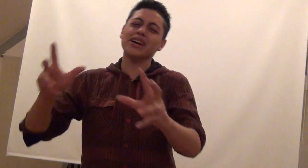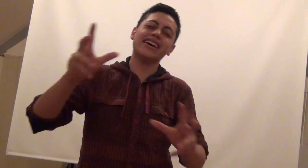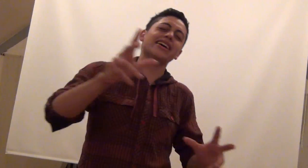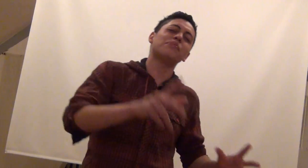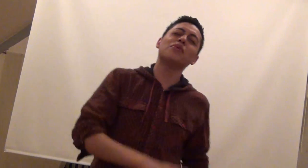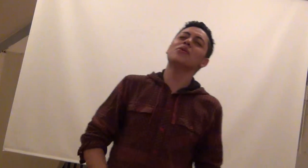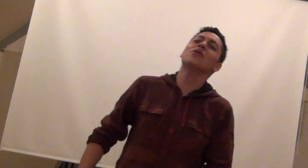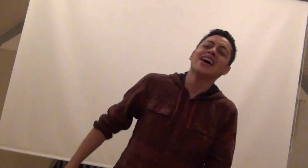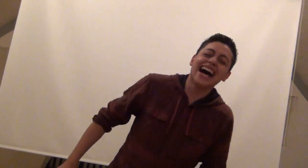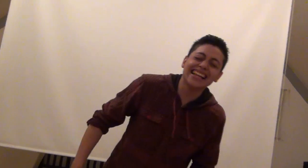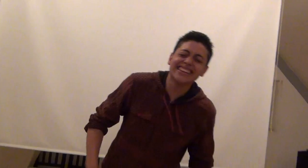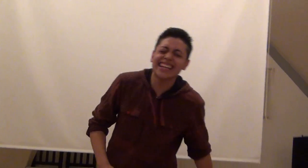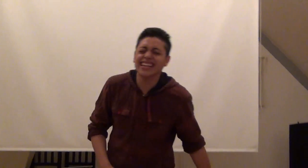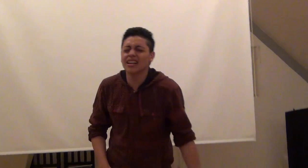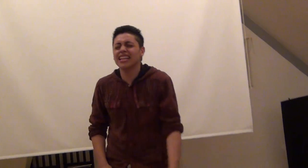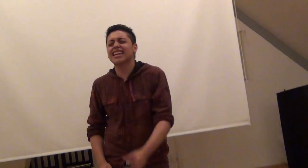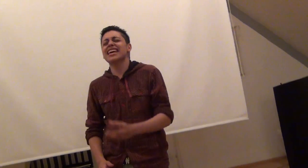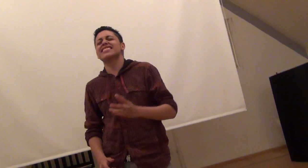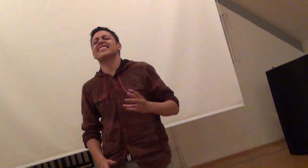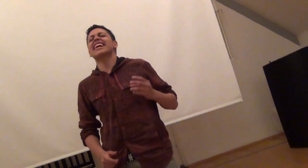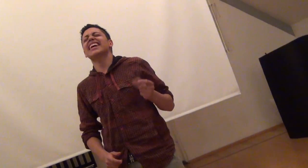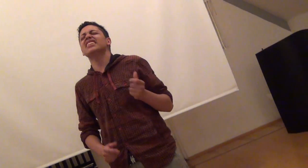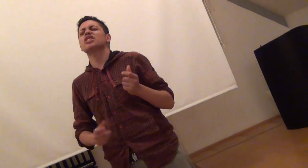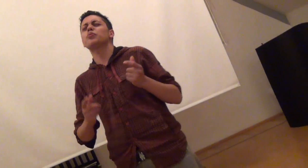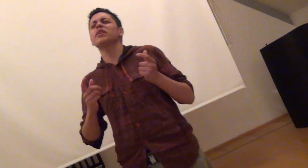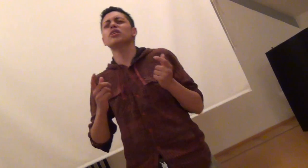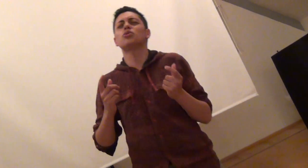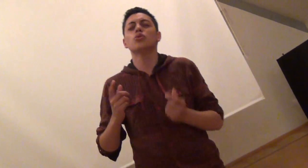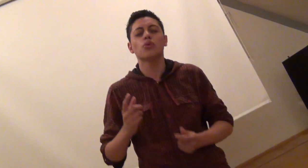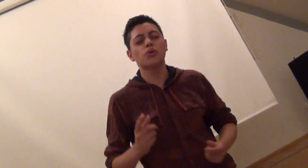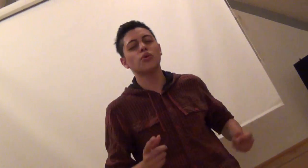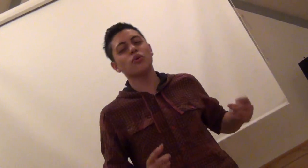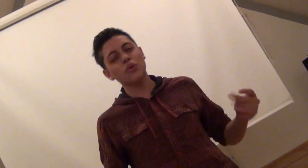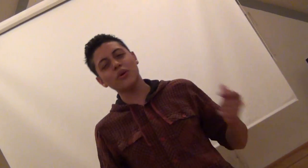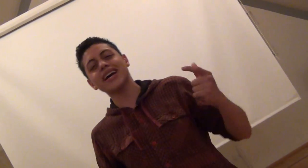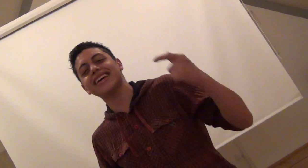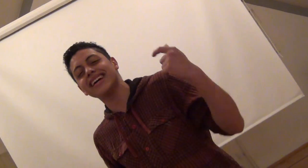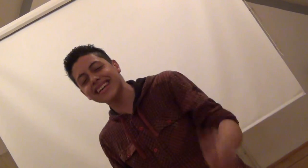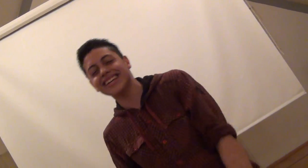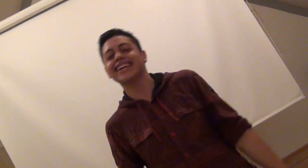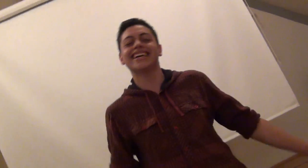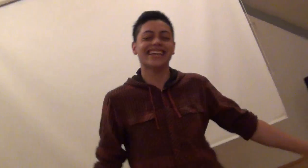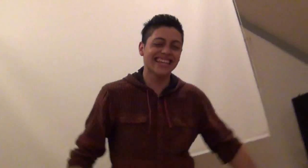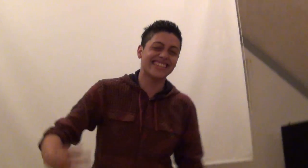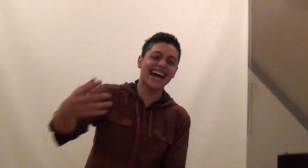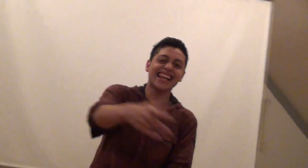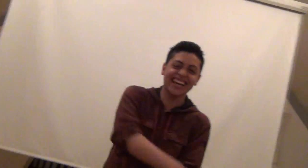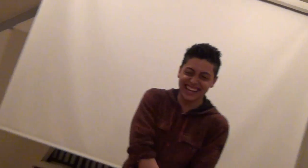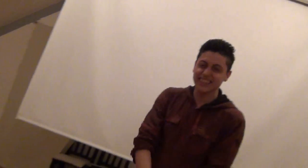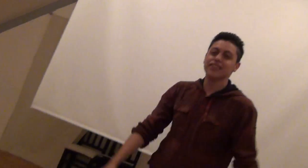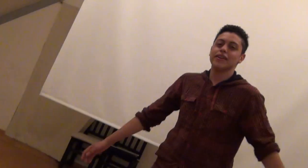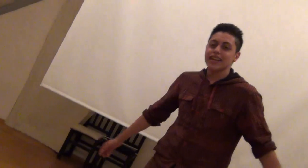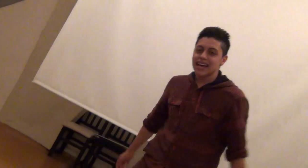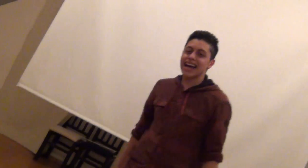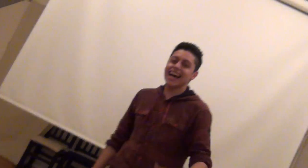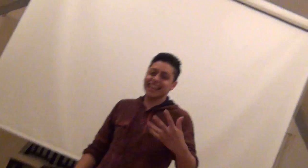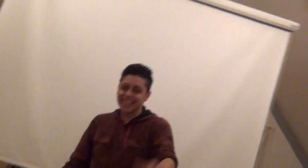vuelo A la lanta de la que desayacen el espíritu Hey, hey, hey Dale, ay,